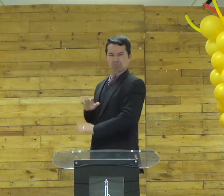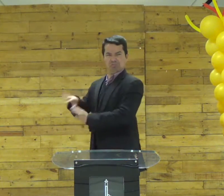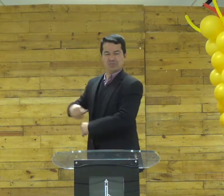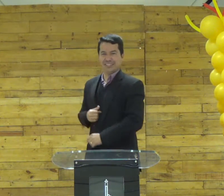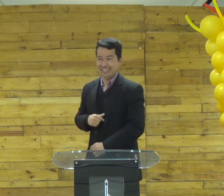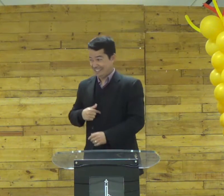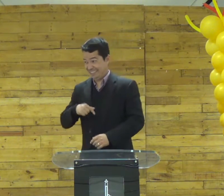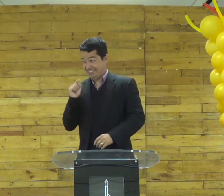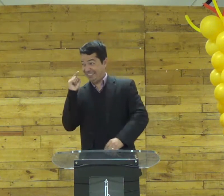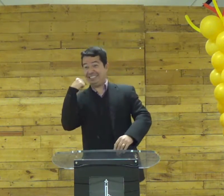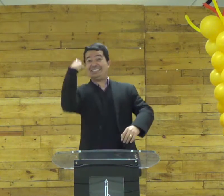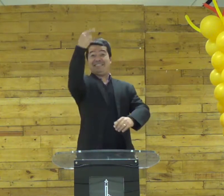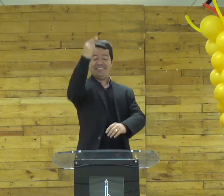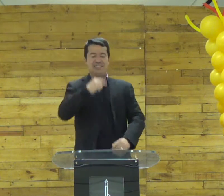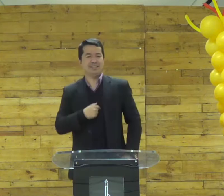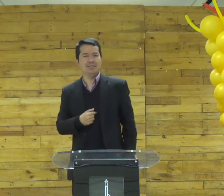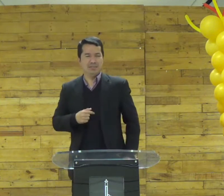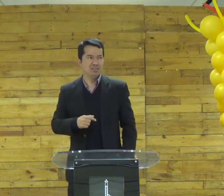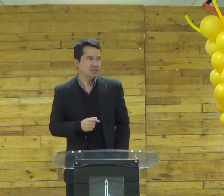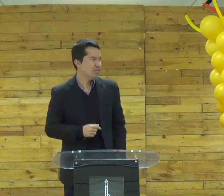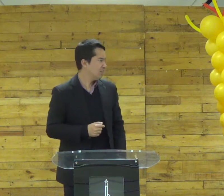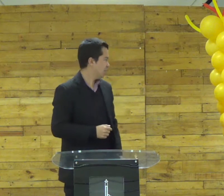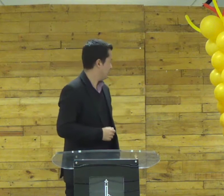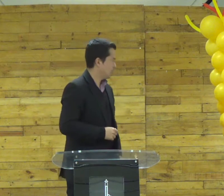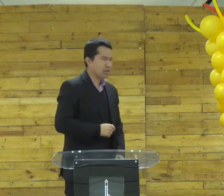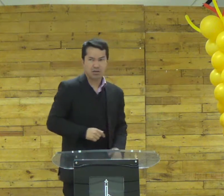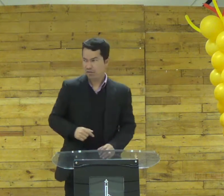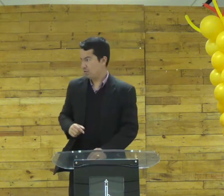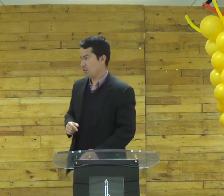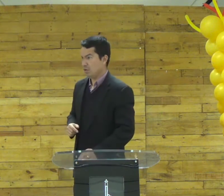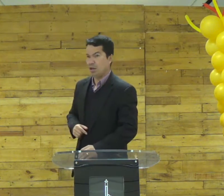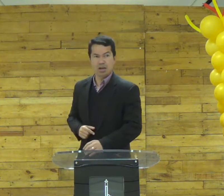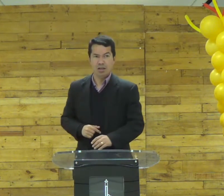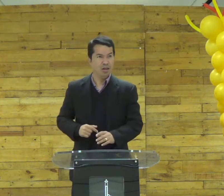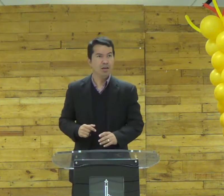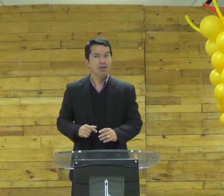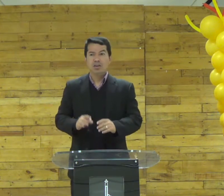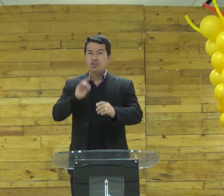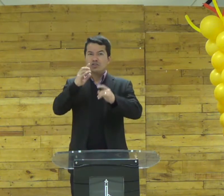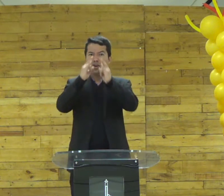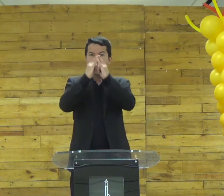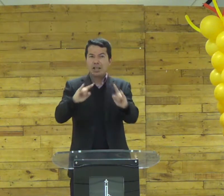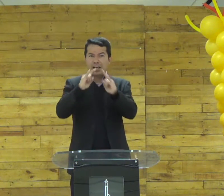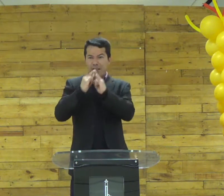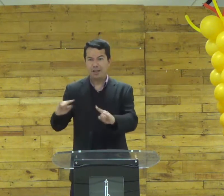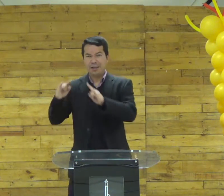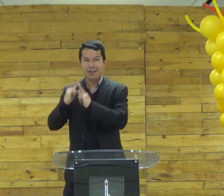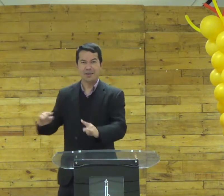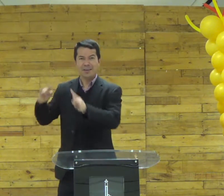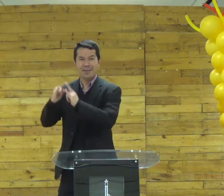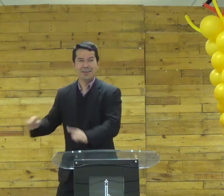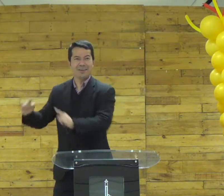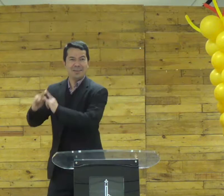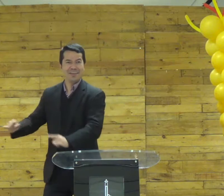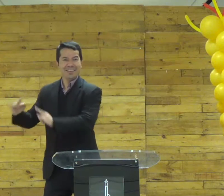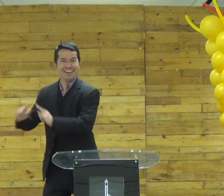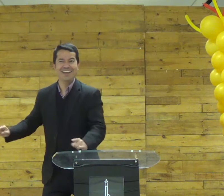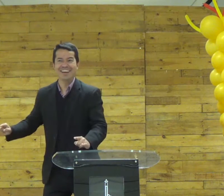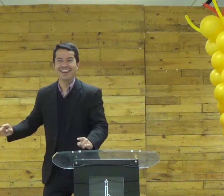coisa estranha não vou continuar caminhando não cheguei ainda vai andando vai andando aí você vê tenda sabe